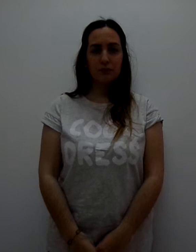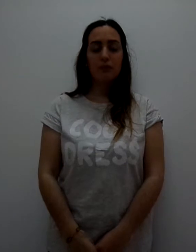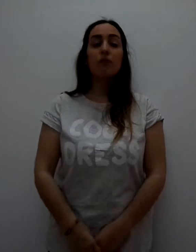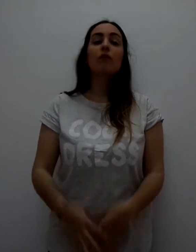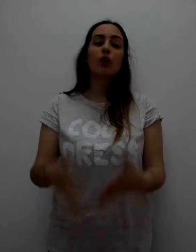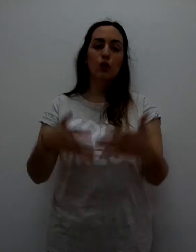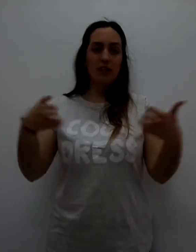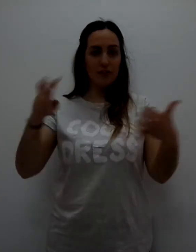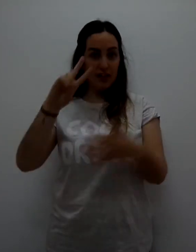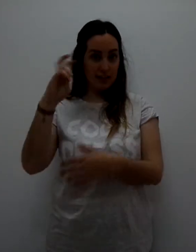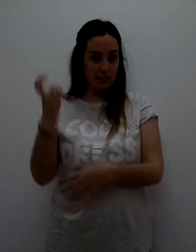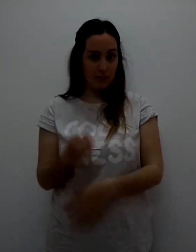Otra frase.